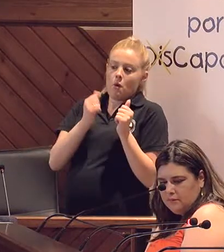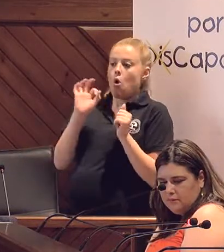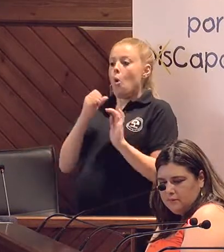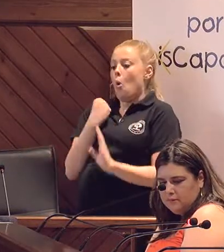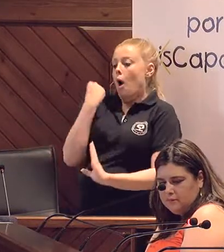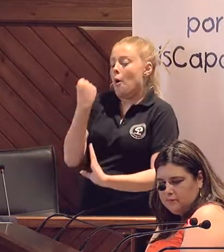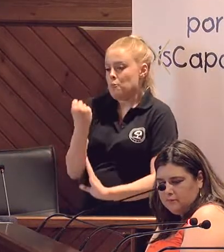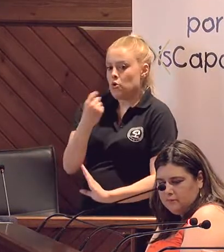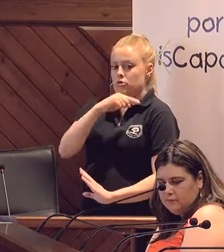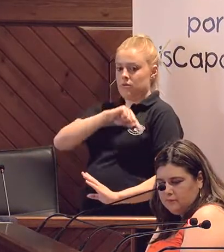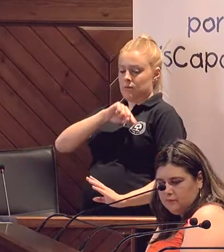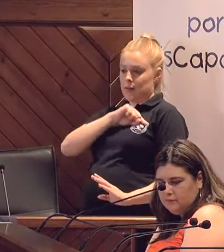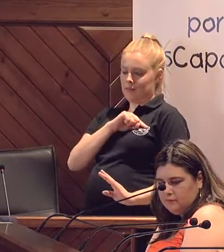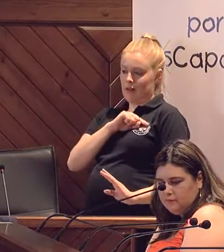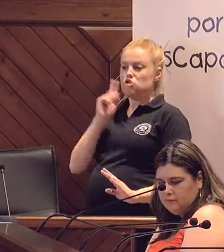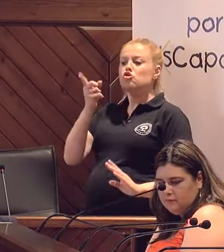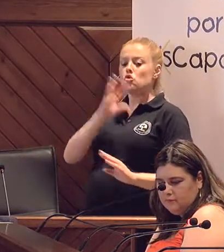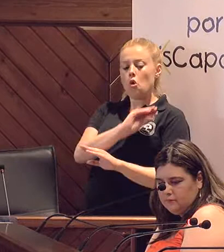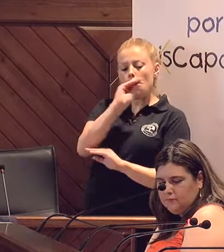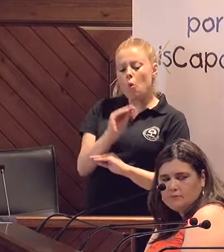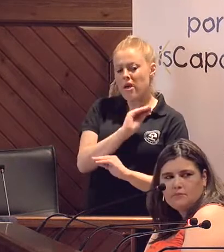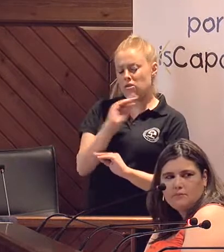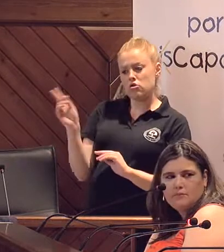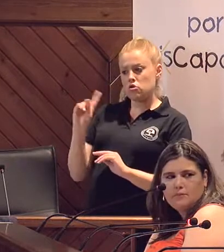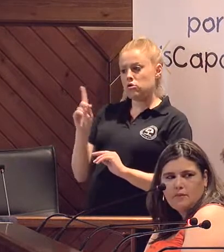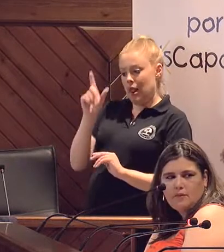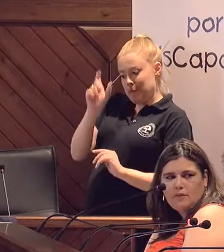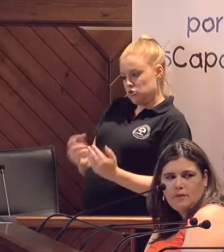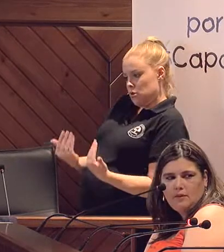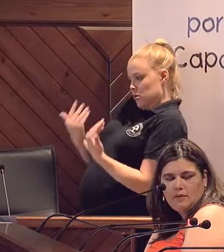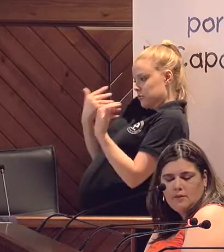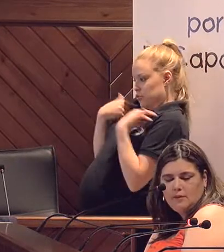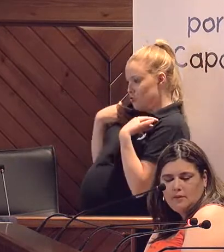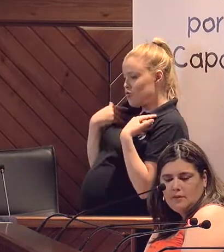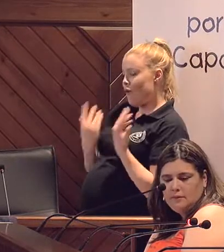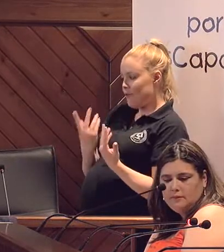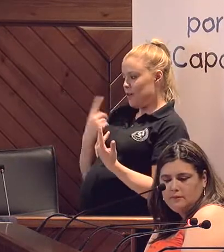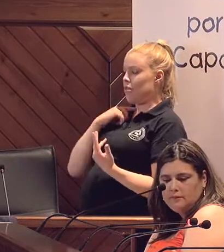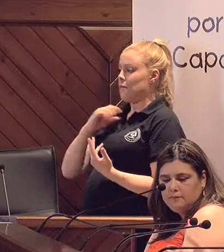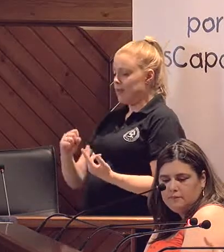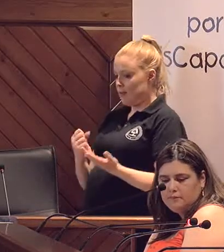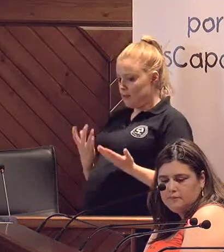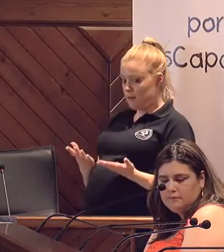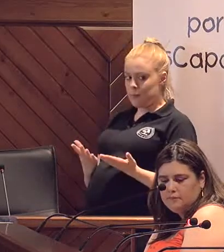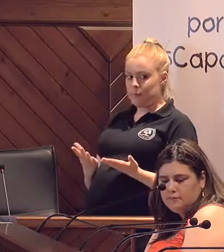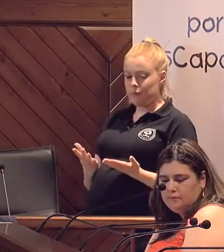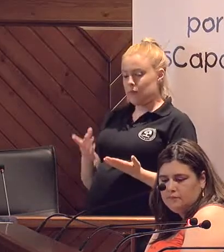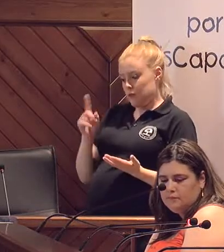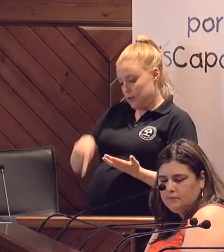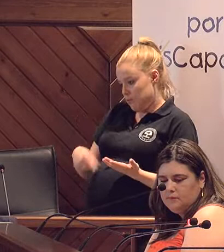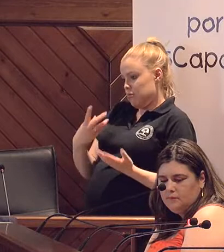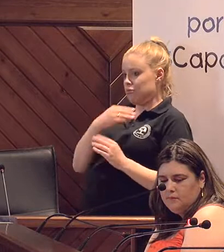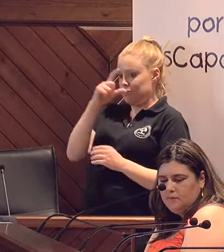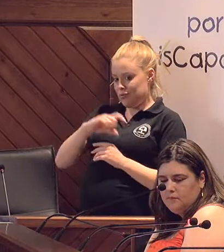emocional, sobre todo, no ya para el cuidador, sino para la persona que está sufriendo esa dependencia, ¿no? Y como prolongación la sufre el